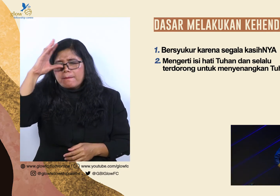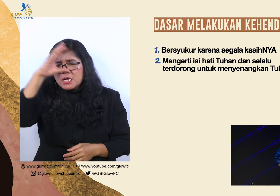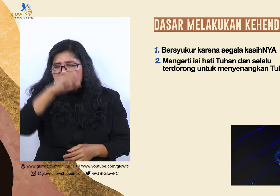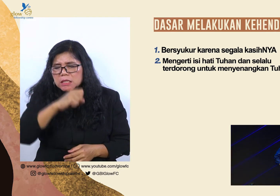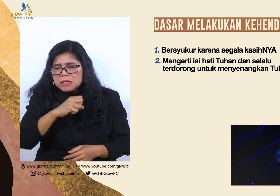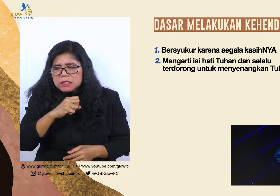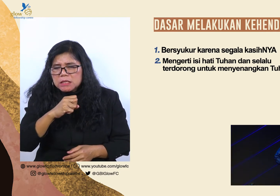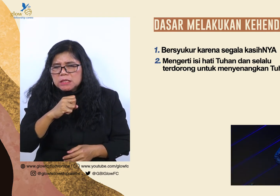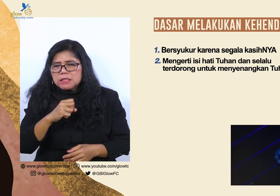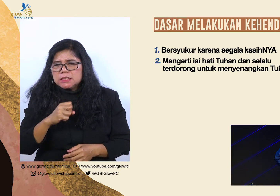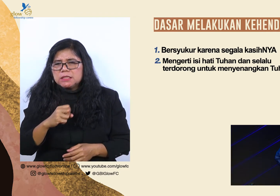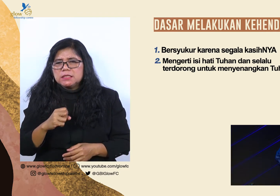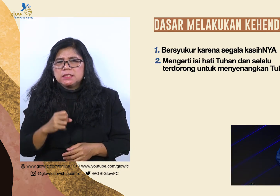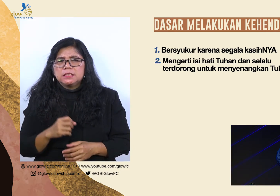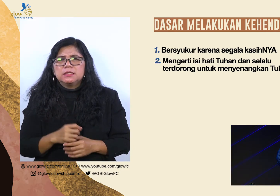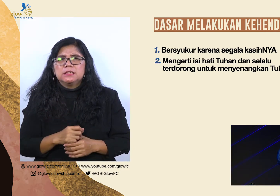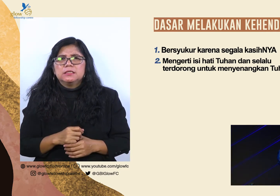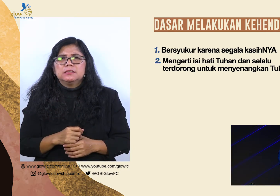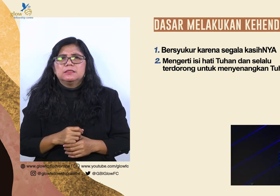suka lagu itu.